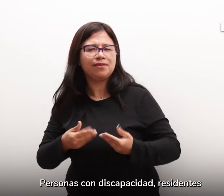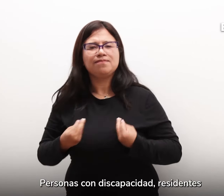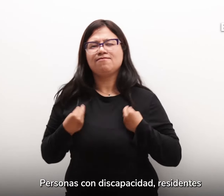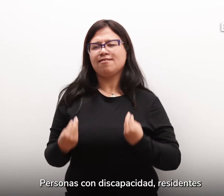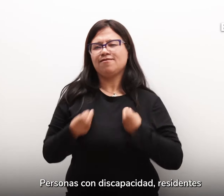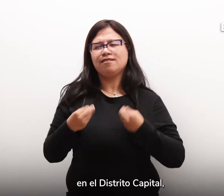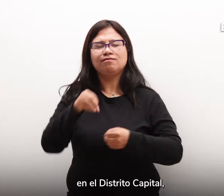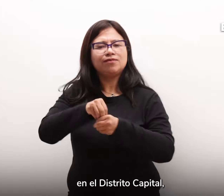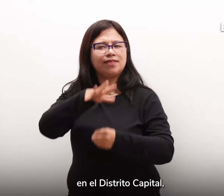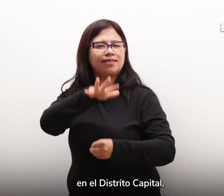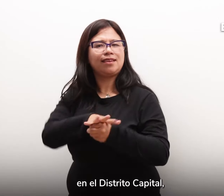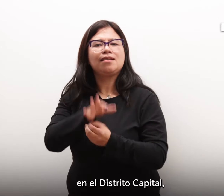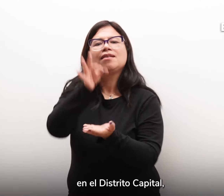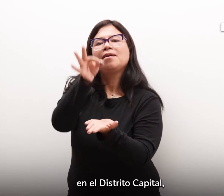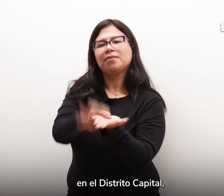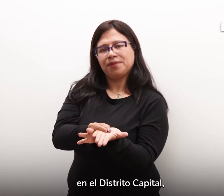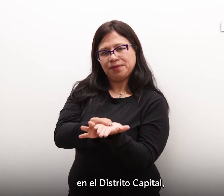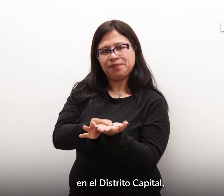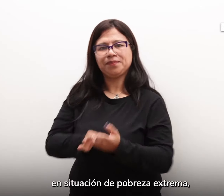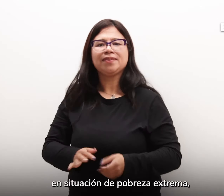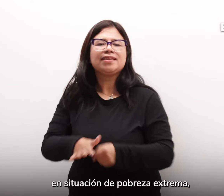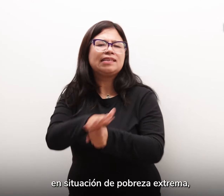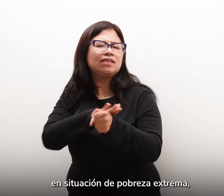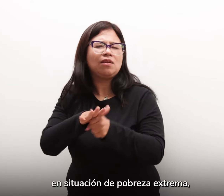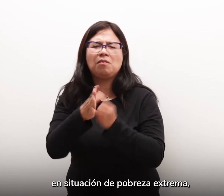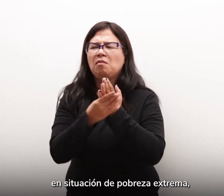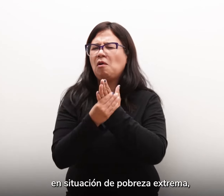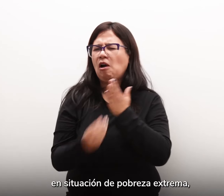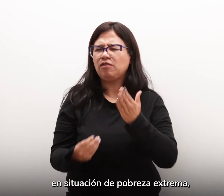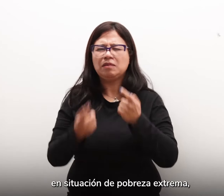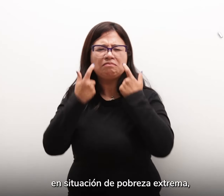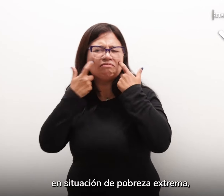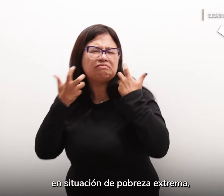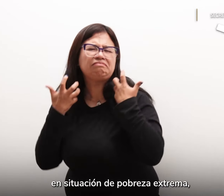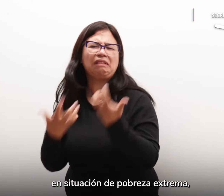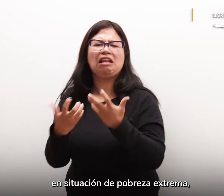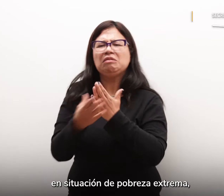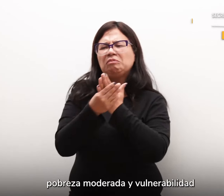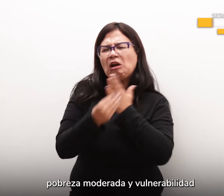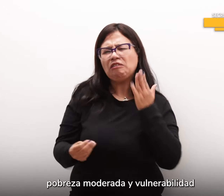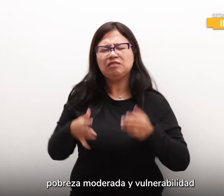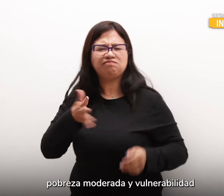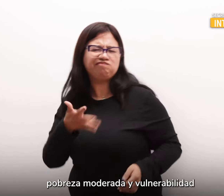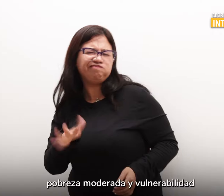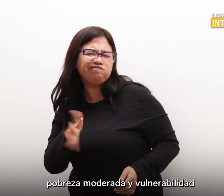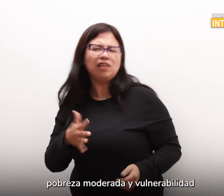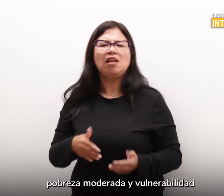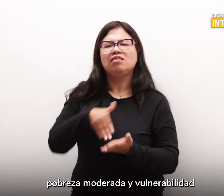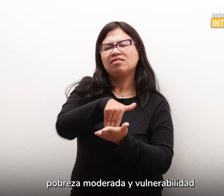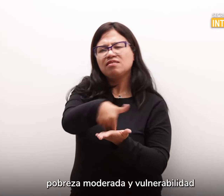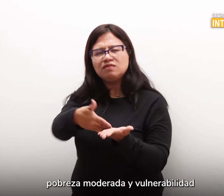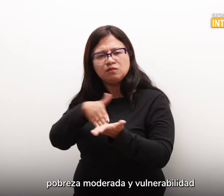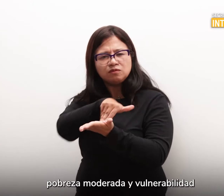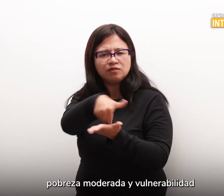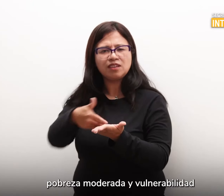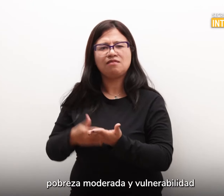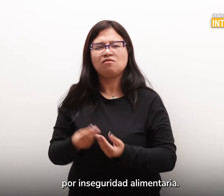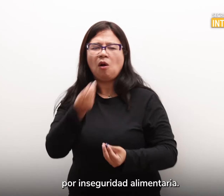residentes en el Distrito Capital, en situación de pobreza extrema, pobreza moderada y vulnerabilidad por